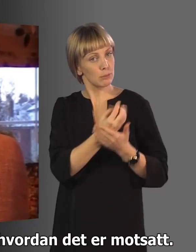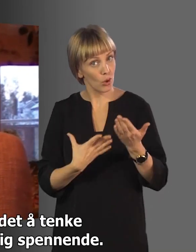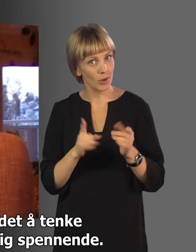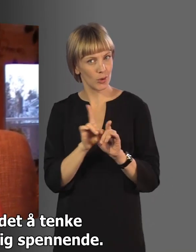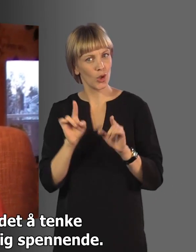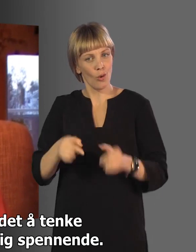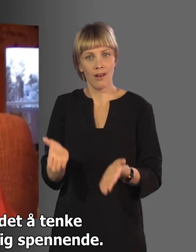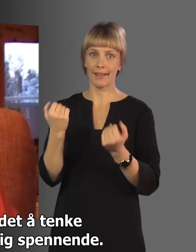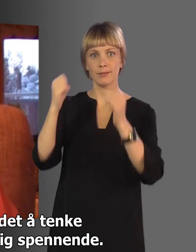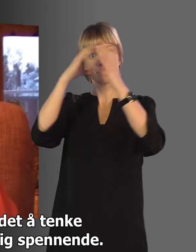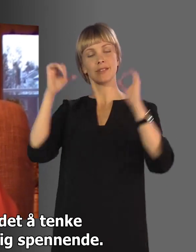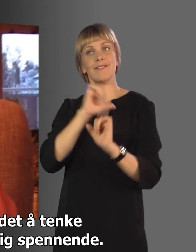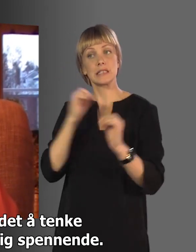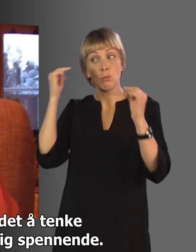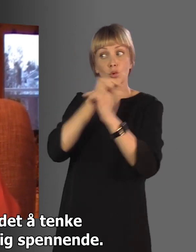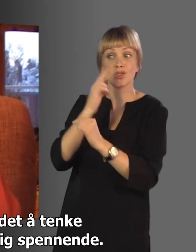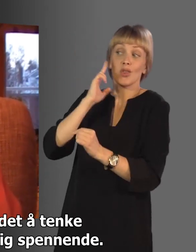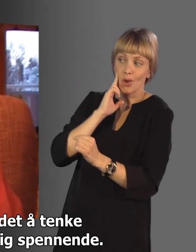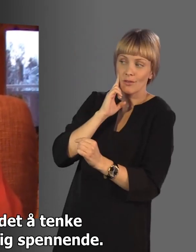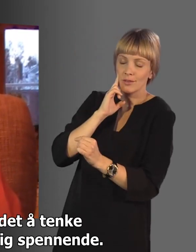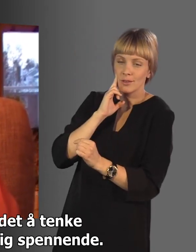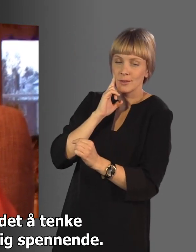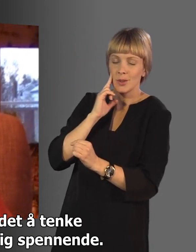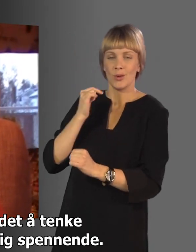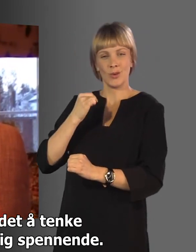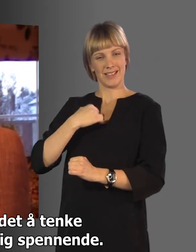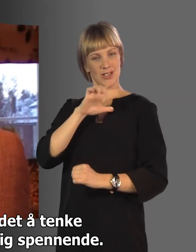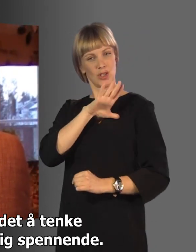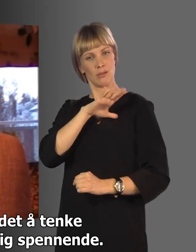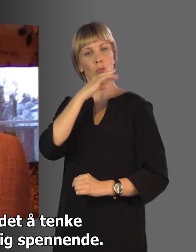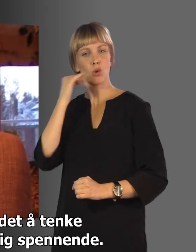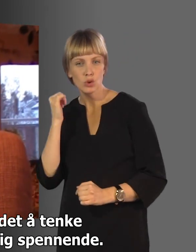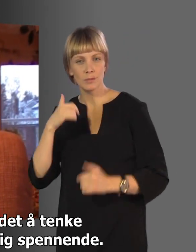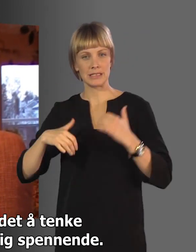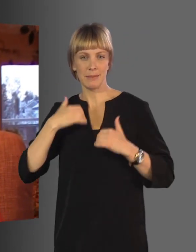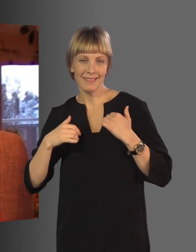over motsatt. Så jeg synes det å tenke nye måter er veldig, veldig spennende.